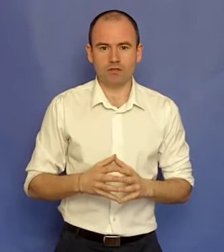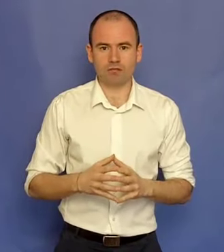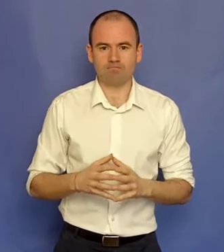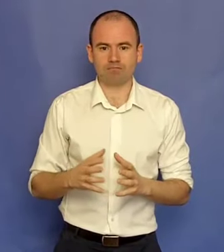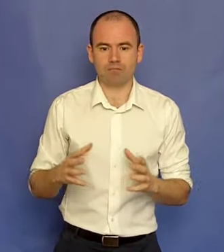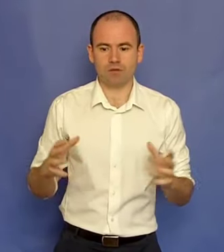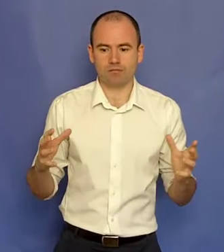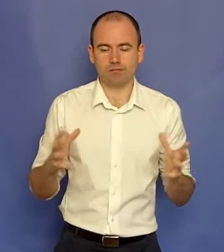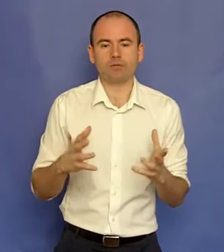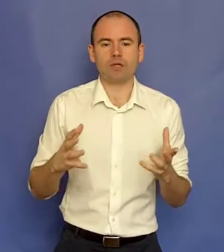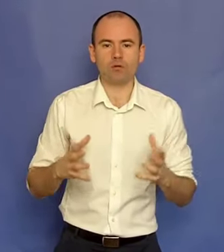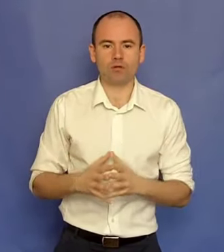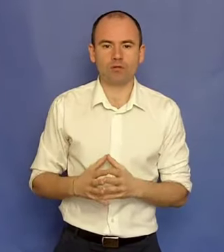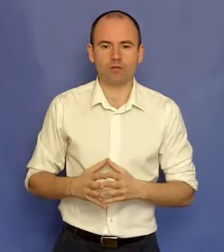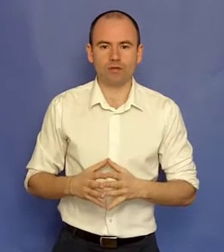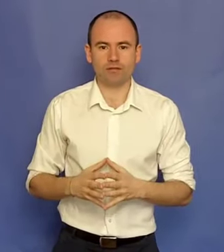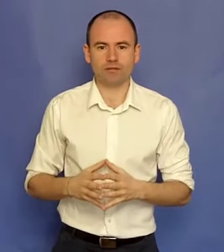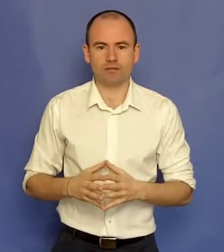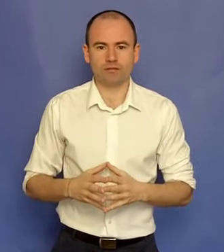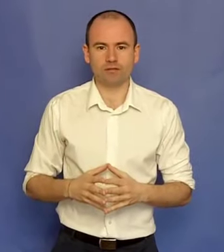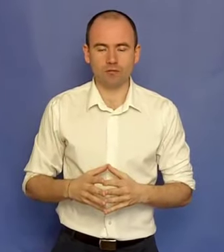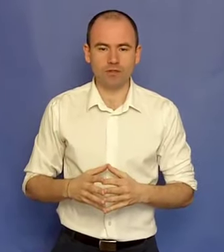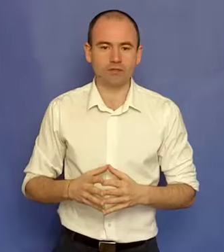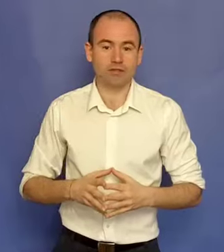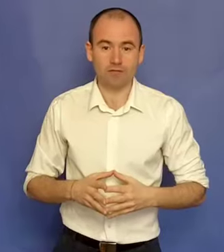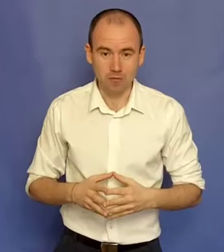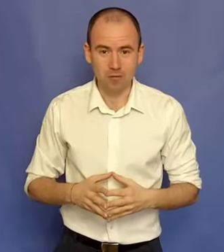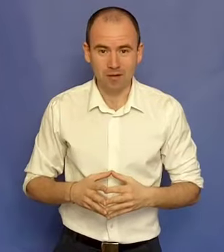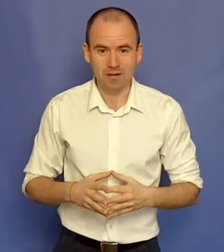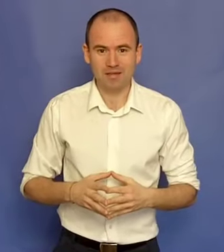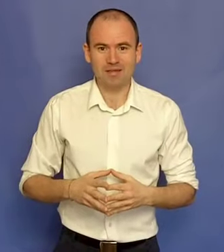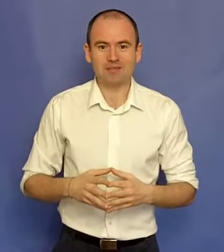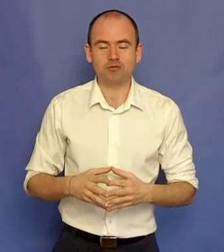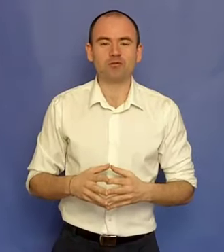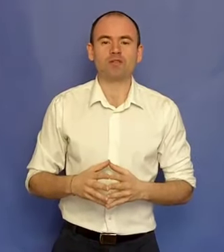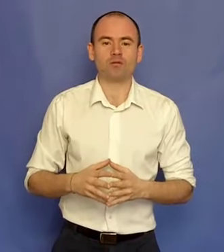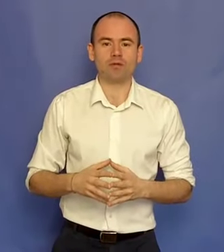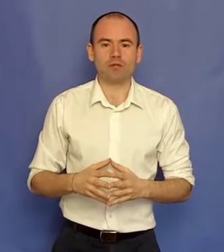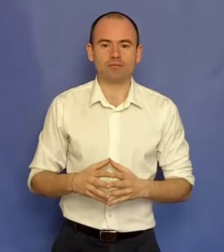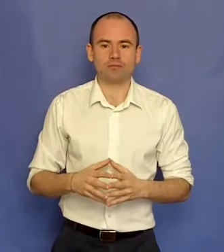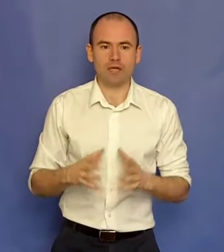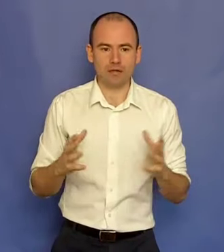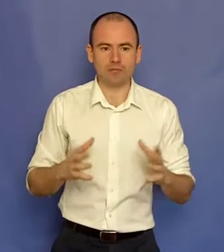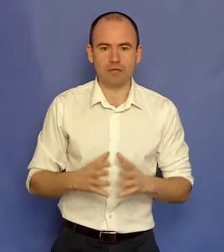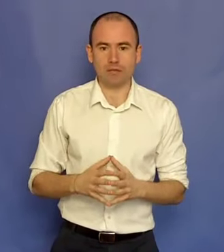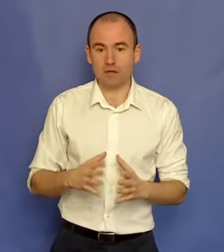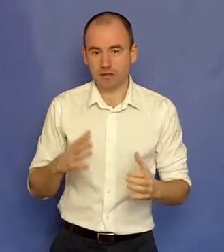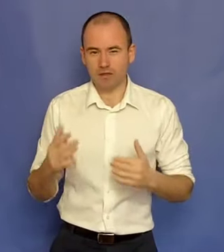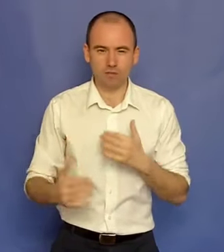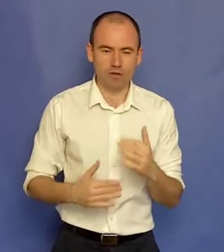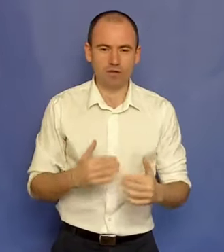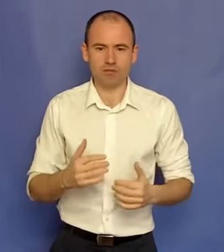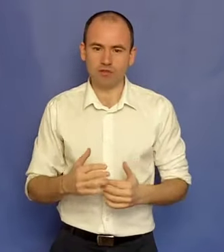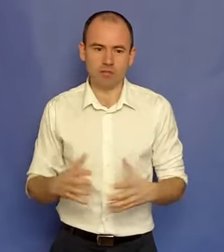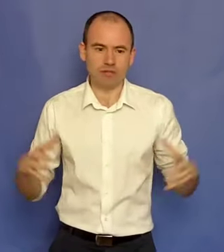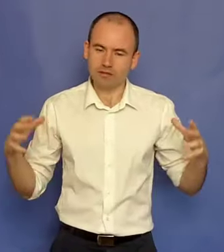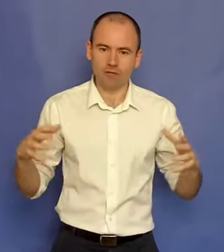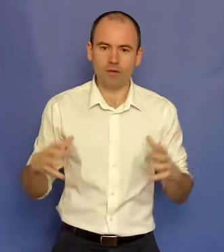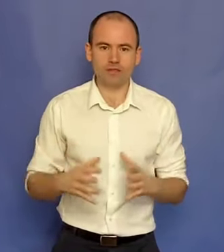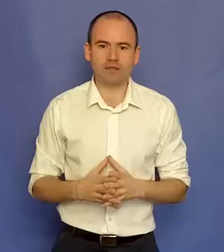pusă la un loc, cred că durează cât un match întreg de fotbal și nu știu câte lume are răbdare, mai ales la ritmul în ne mișcăm, la cât informația